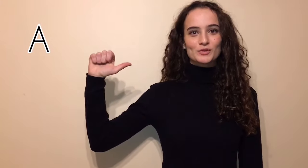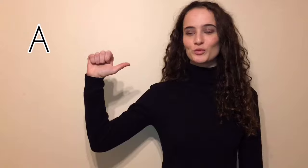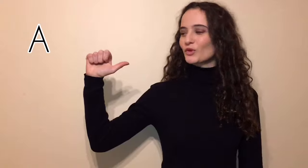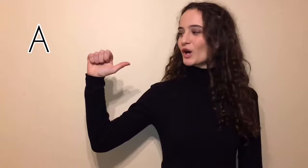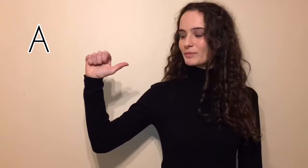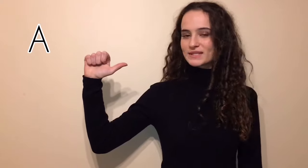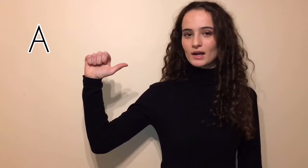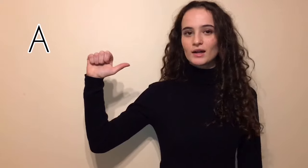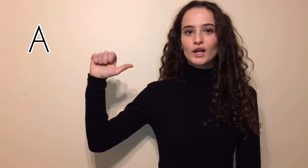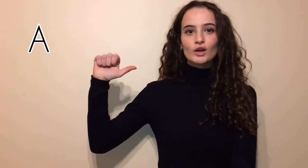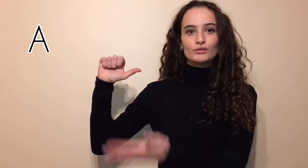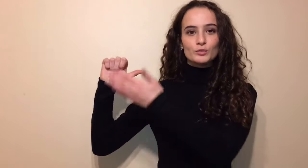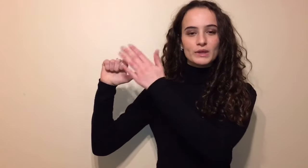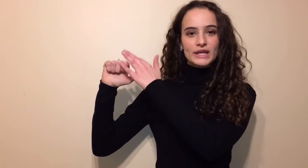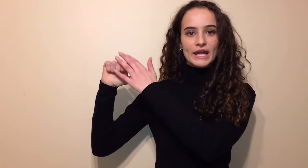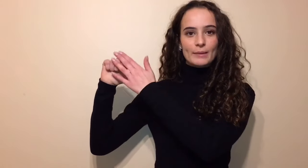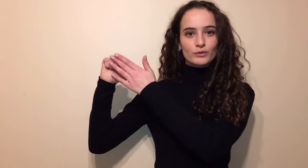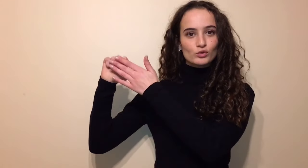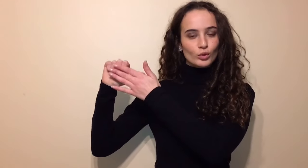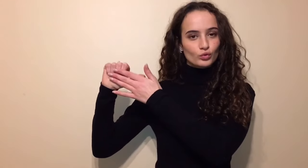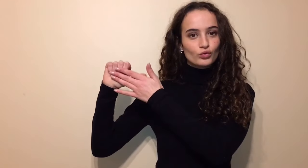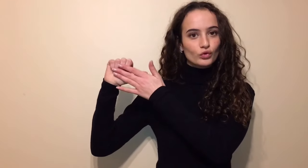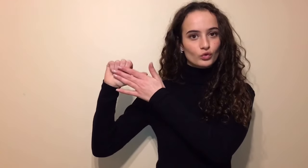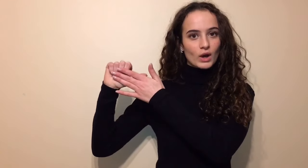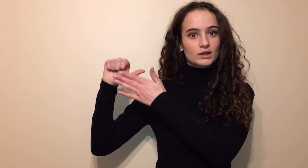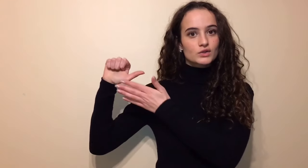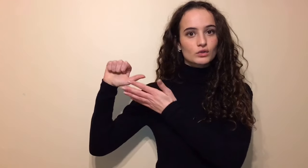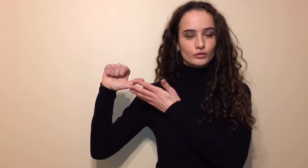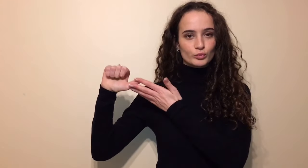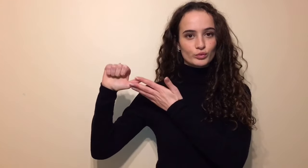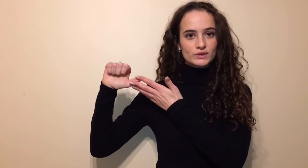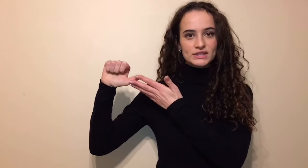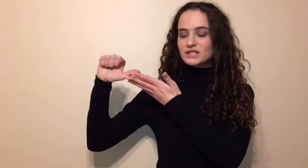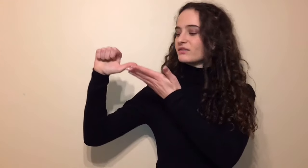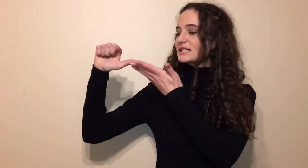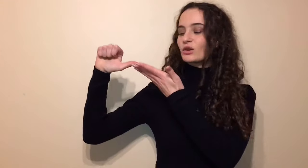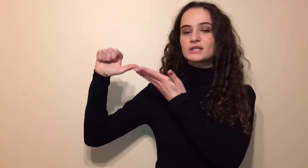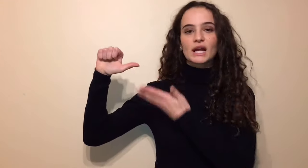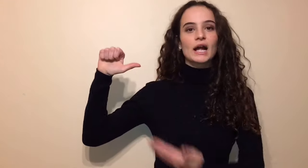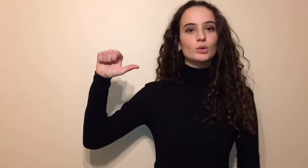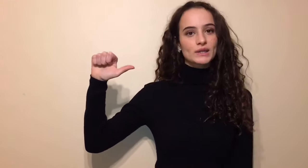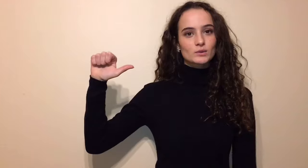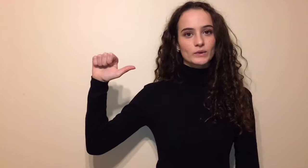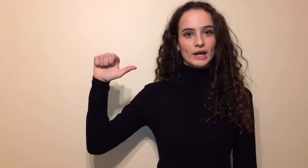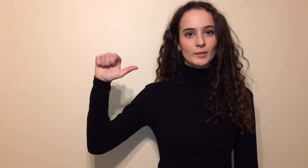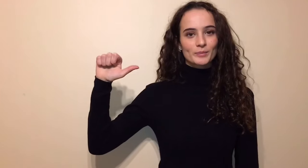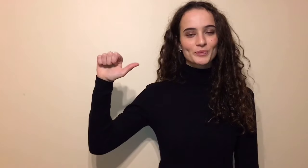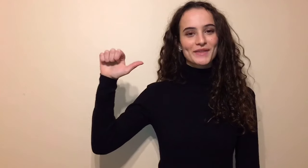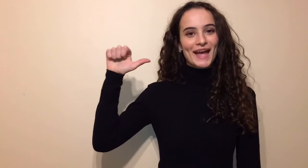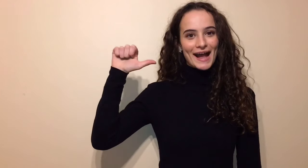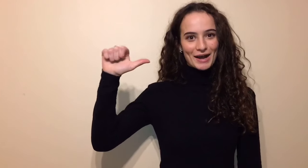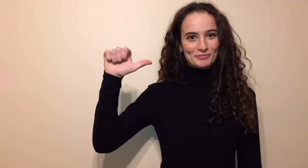se montre comme ça. Vous pliez absolument tous vos doigts sauf le pouce qui va sortir à l'horizontale. A.